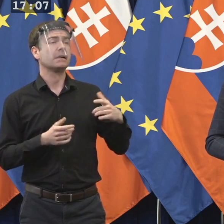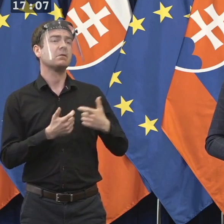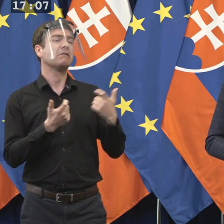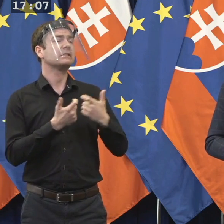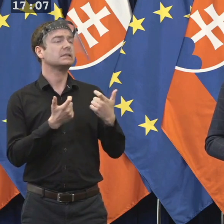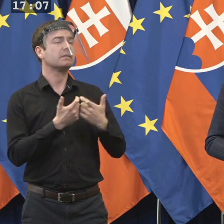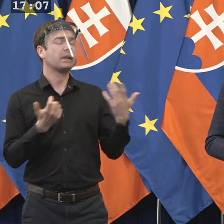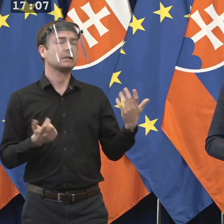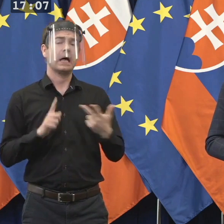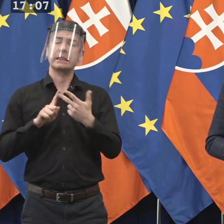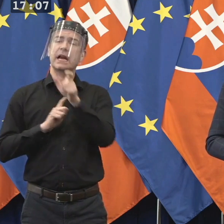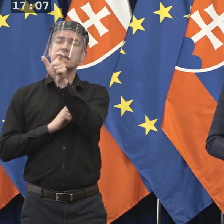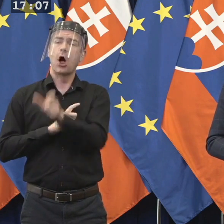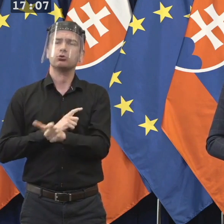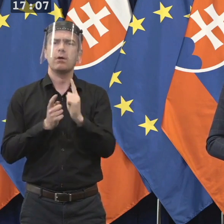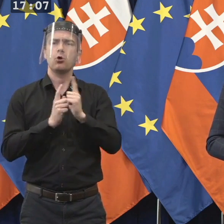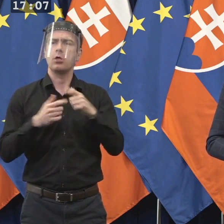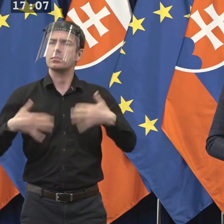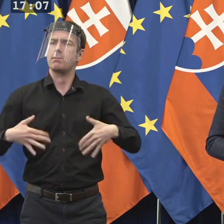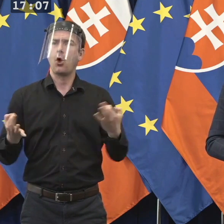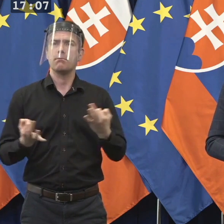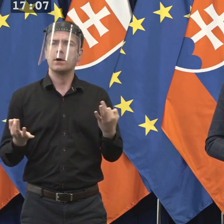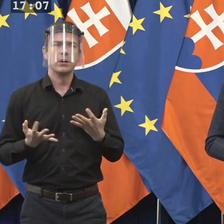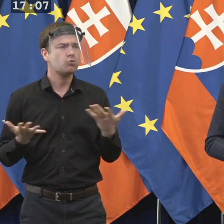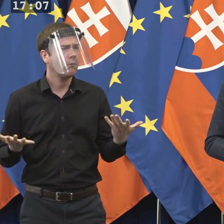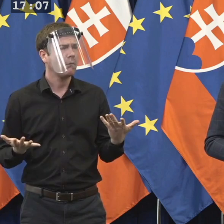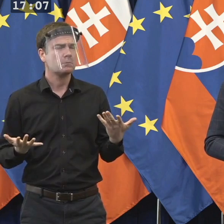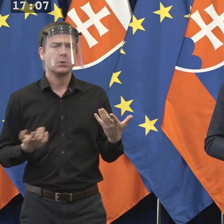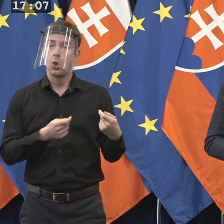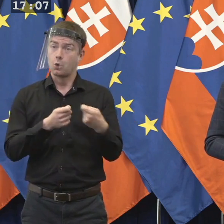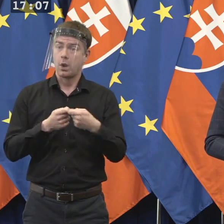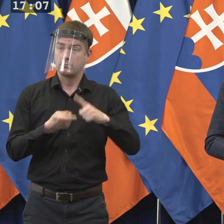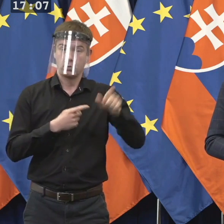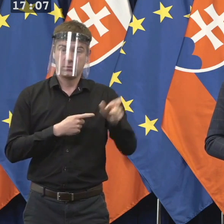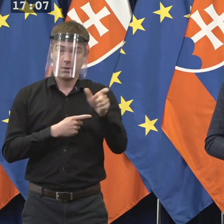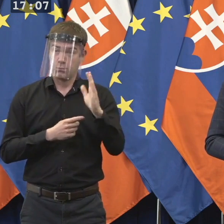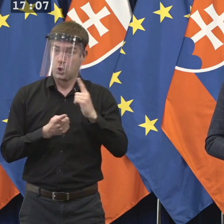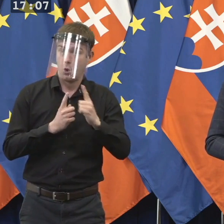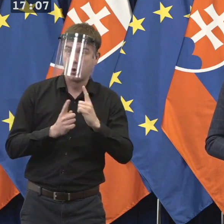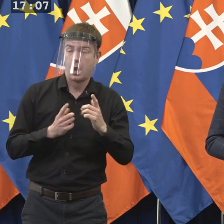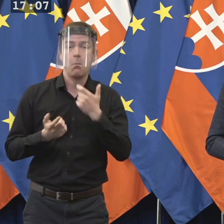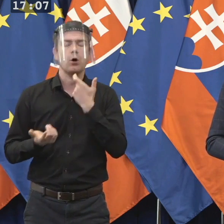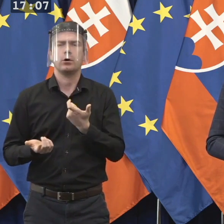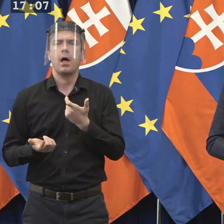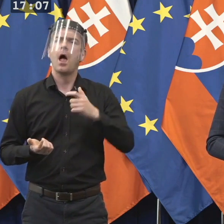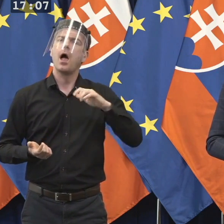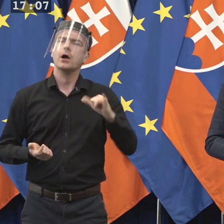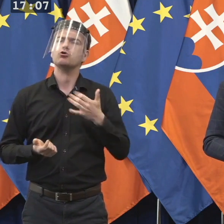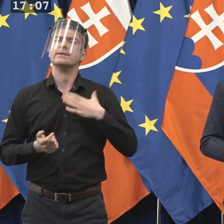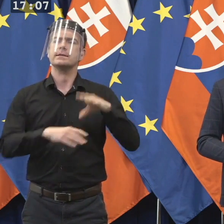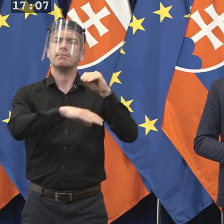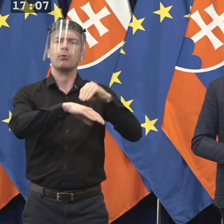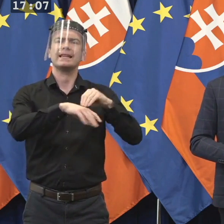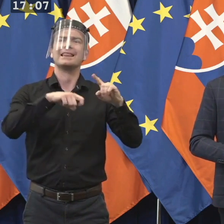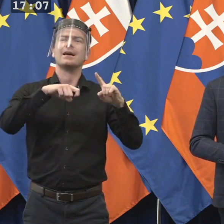nedohodli na tom treťom mene, načo čakáte, či to nie je nejaká dohoda v koalícii. A čo sa týka pána Klimenta, pokiaľ sa nemýlim, on je súdca. V